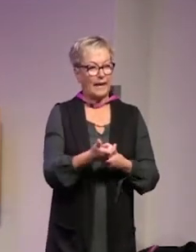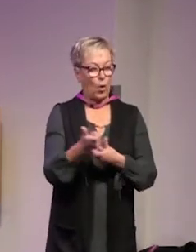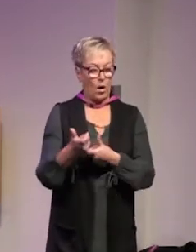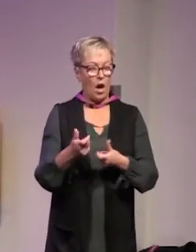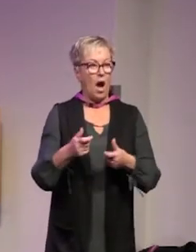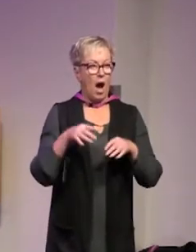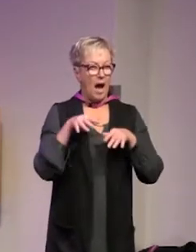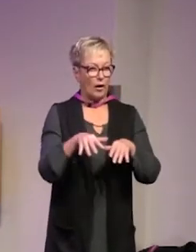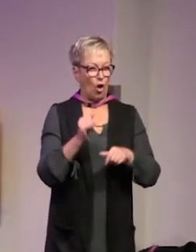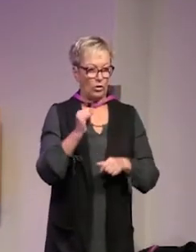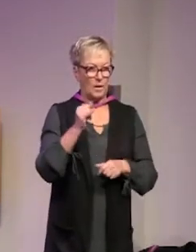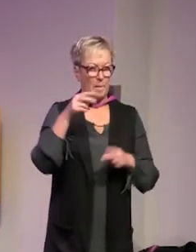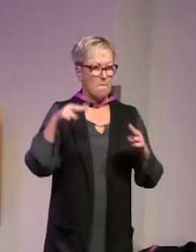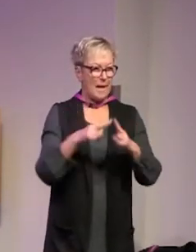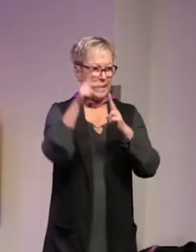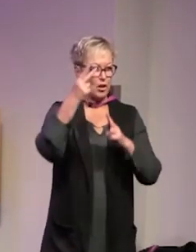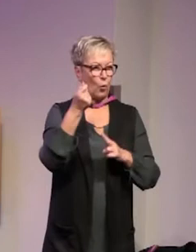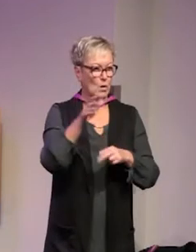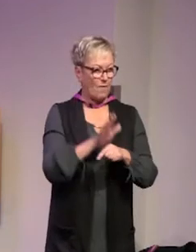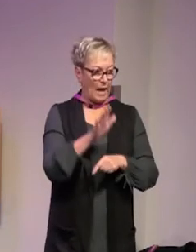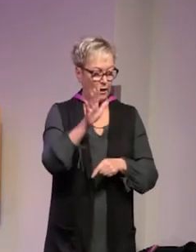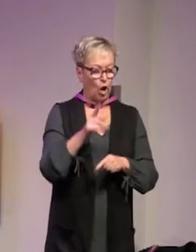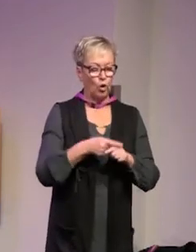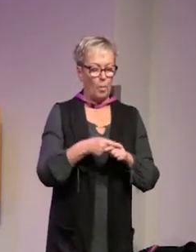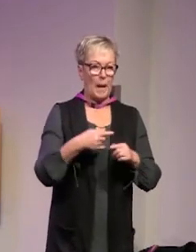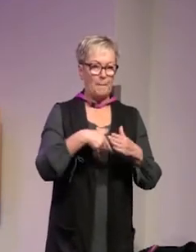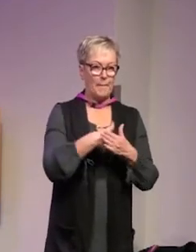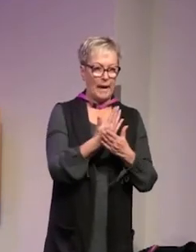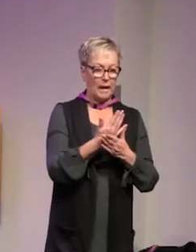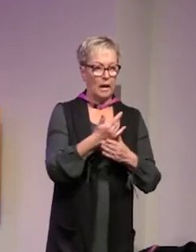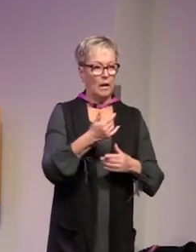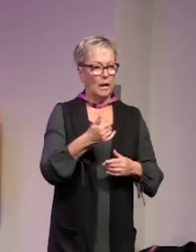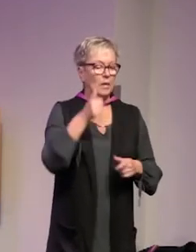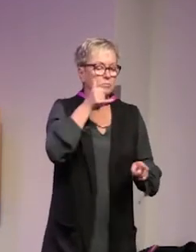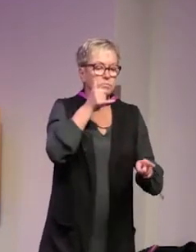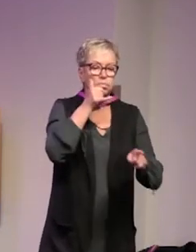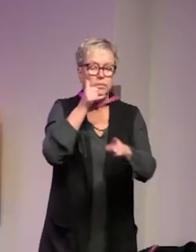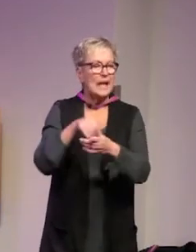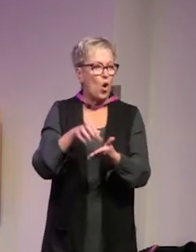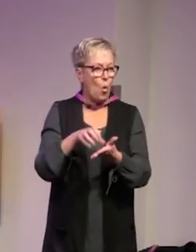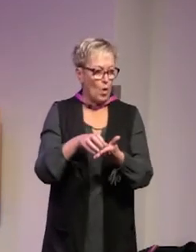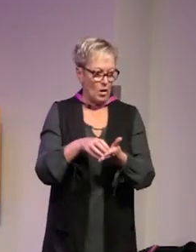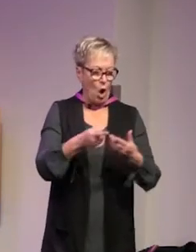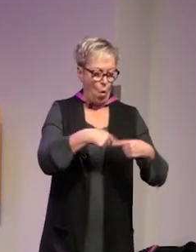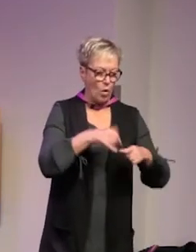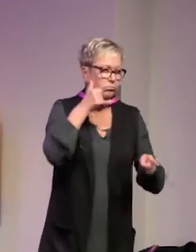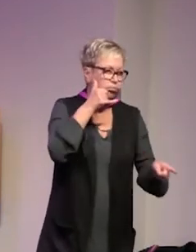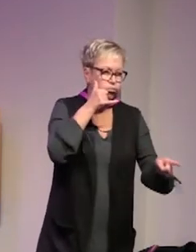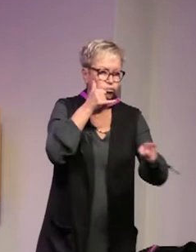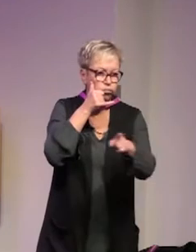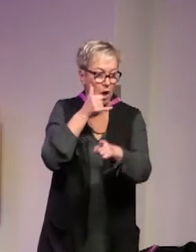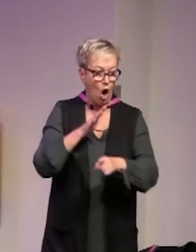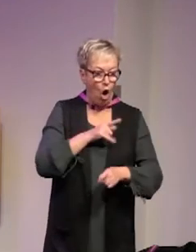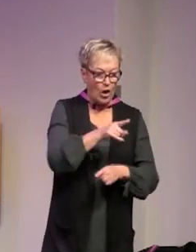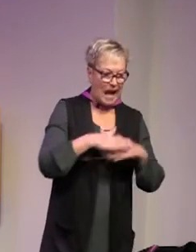terrorattentatet i Paris 2015 så börjar media ringa runt till alla kommuner alltså lokalmedia